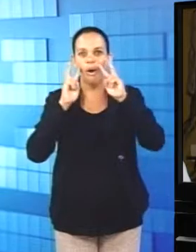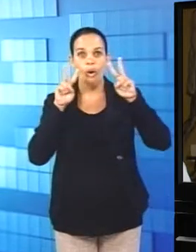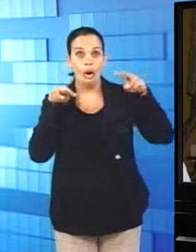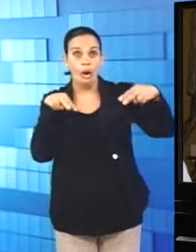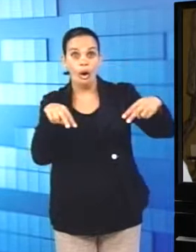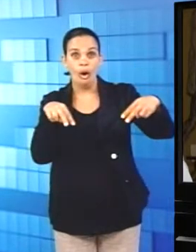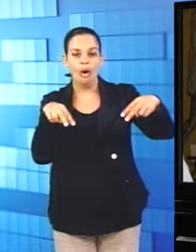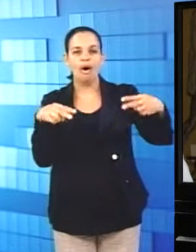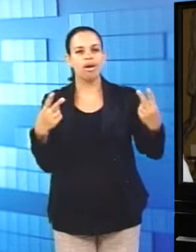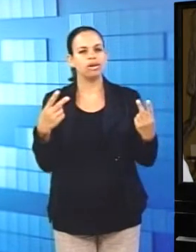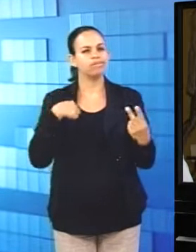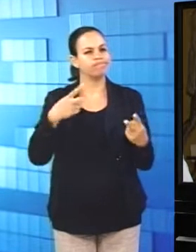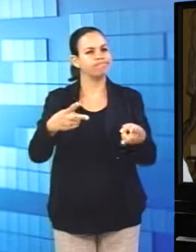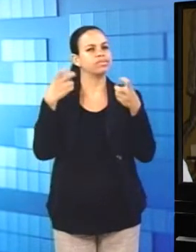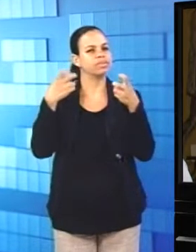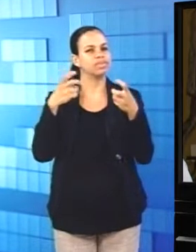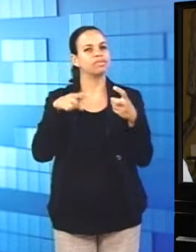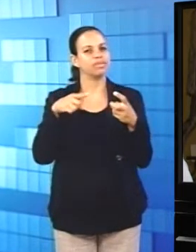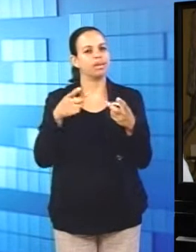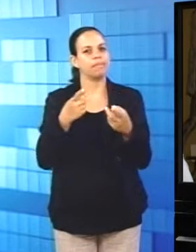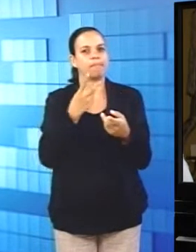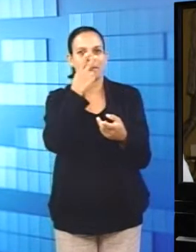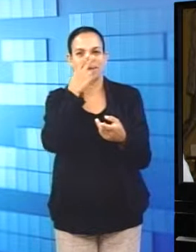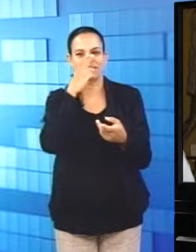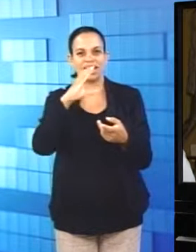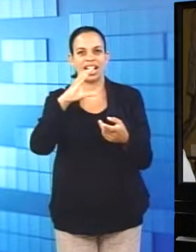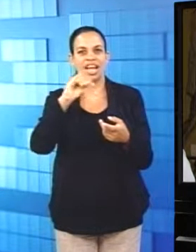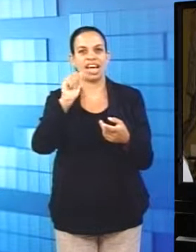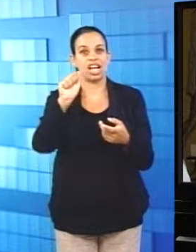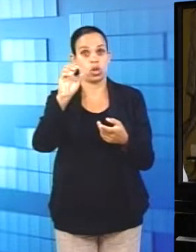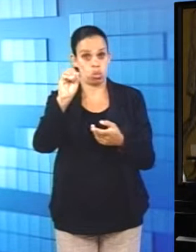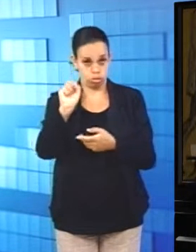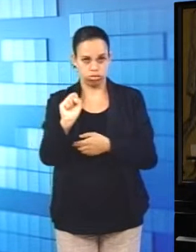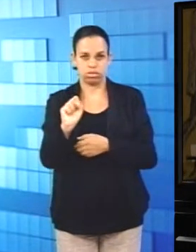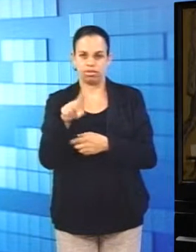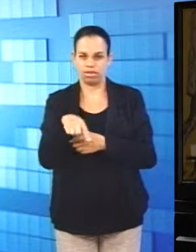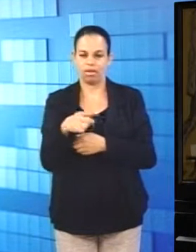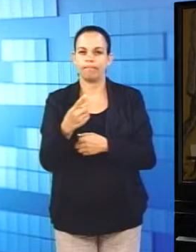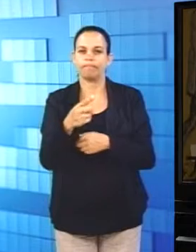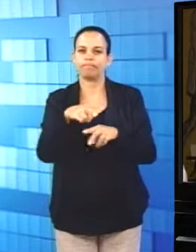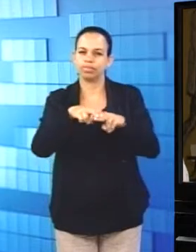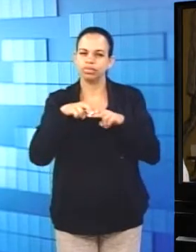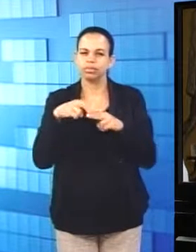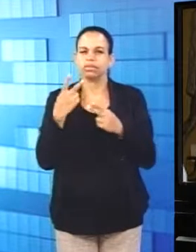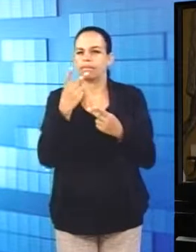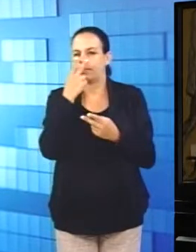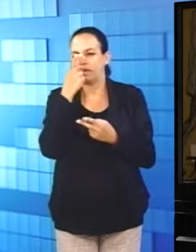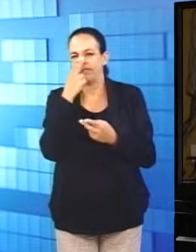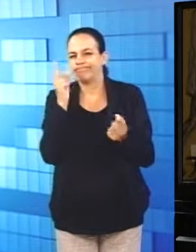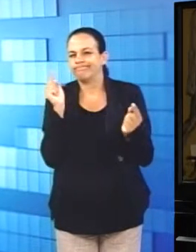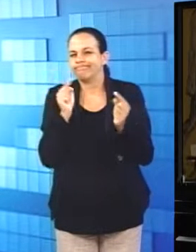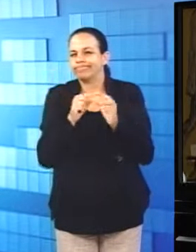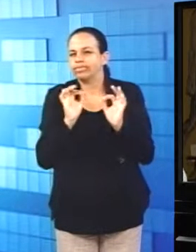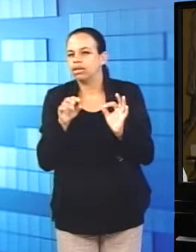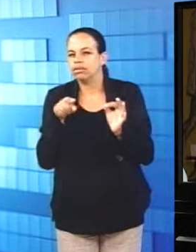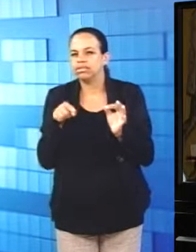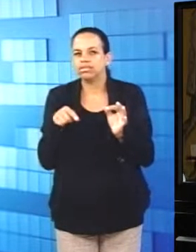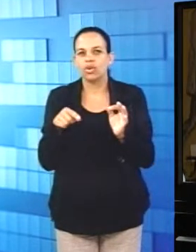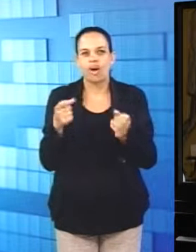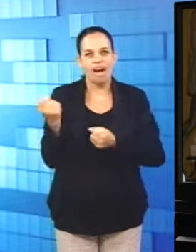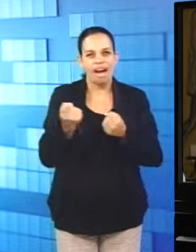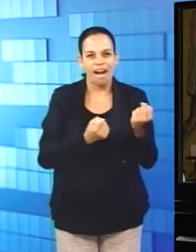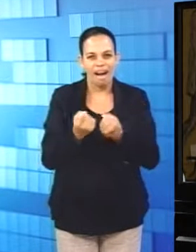por aí. E a partir disso a gente vai encontrar aí, talvez uma ressonância do petróleo nesse carro, aí